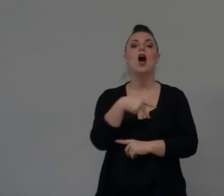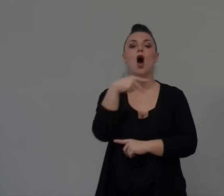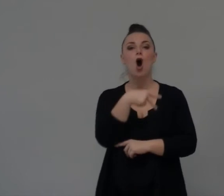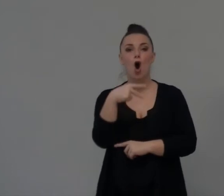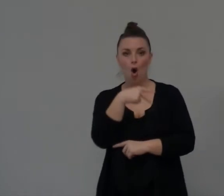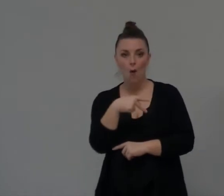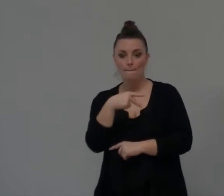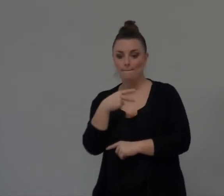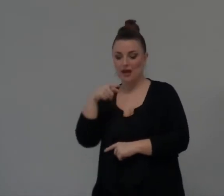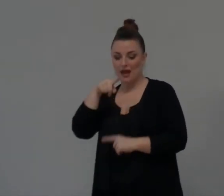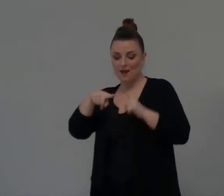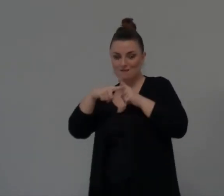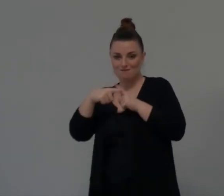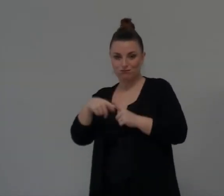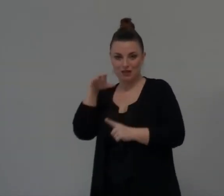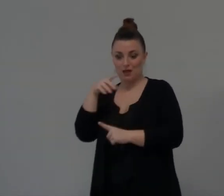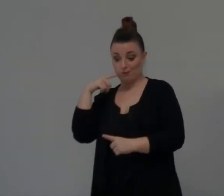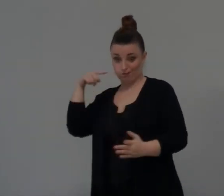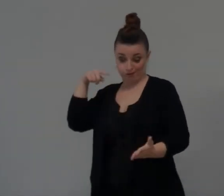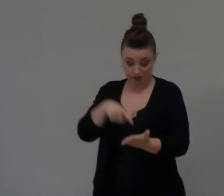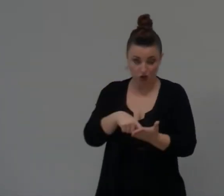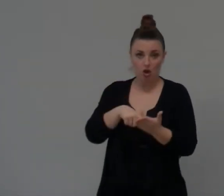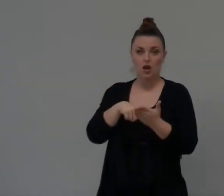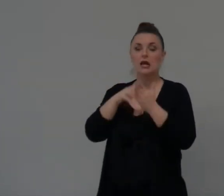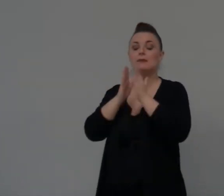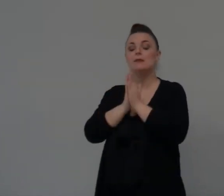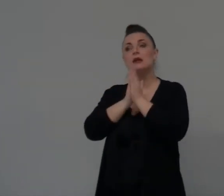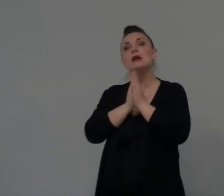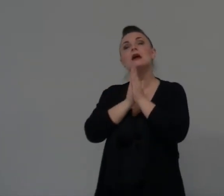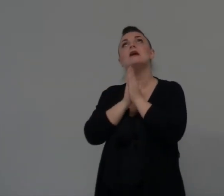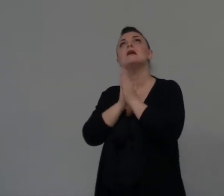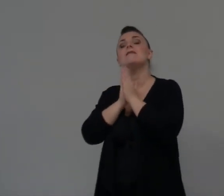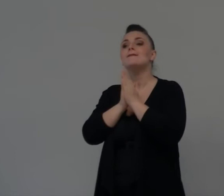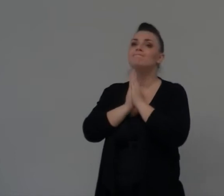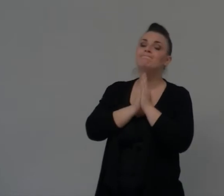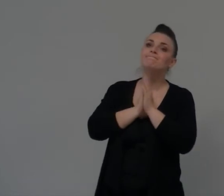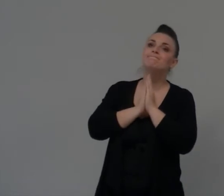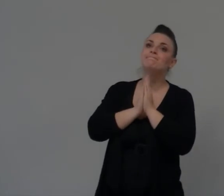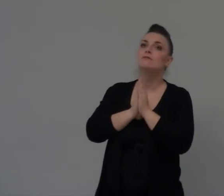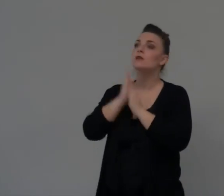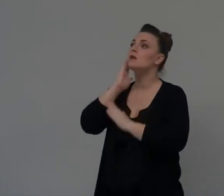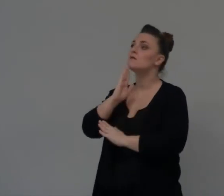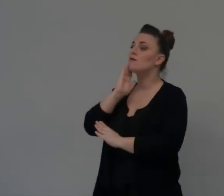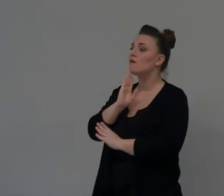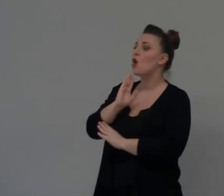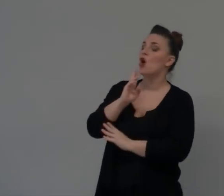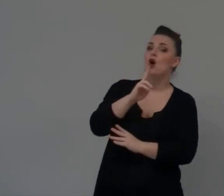pregato Ruth E Hoppe Ruth E Hoppe La